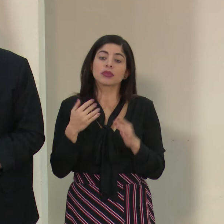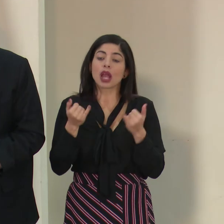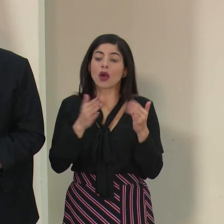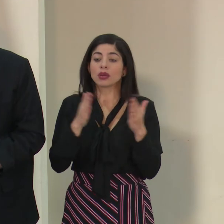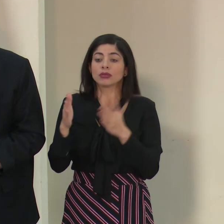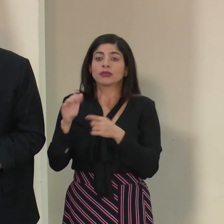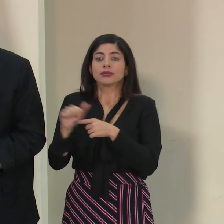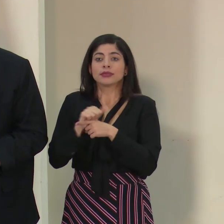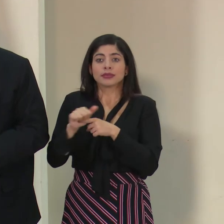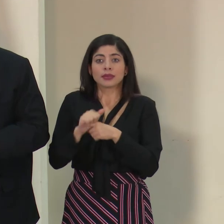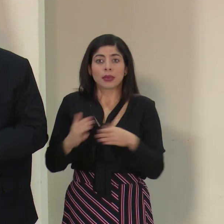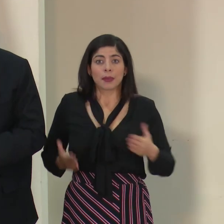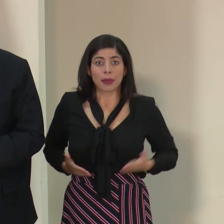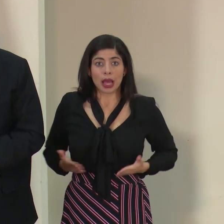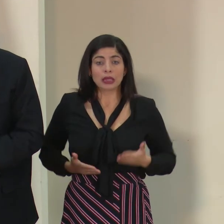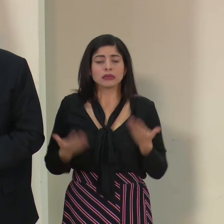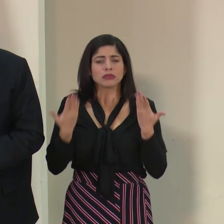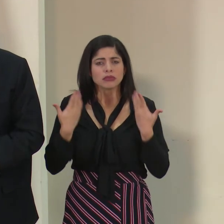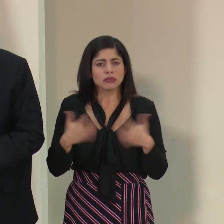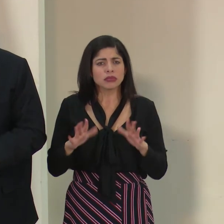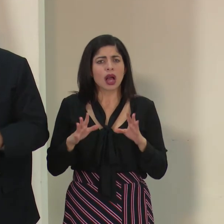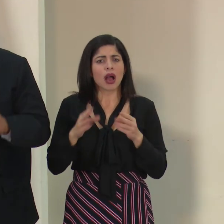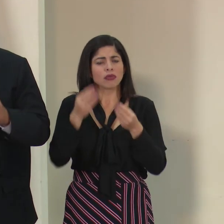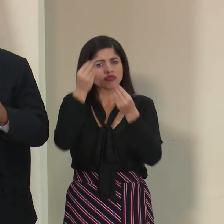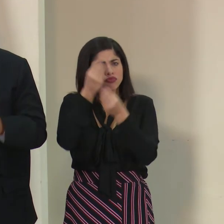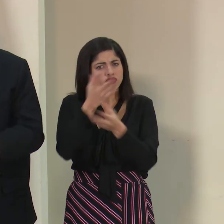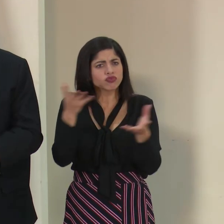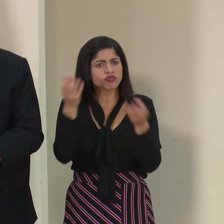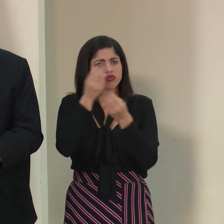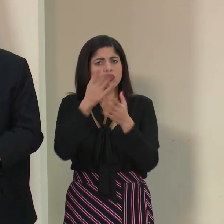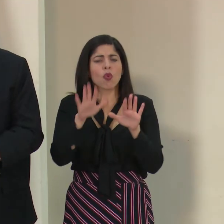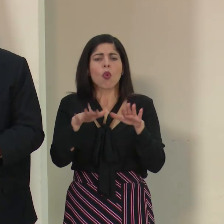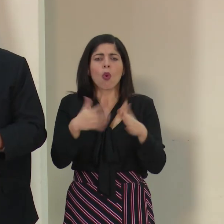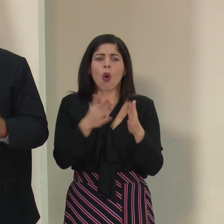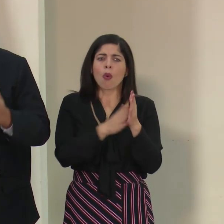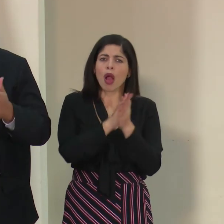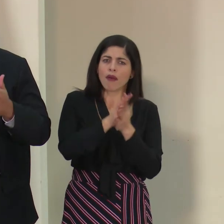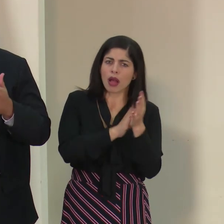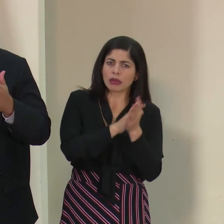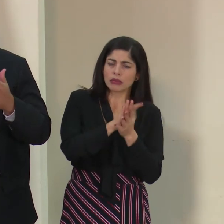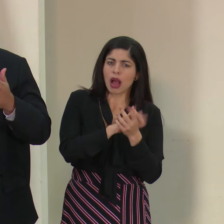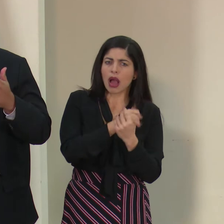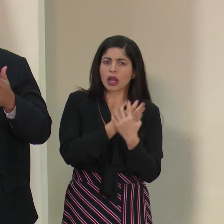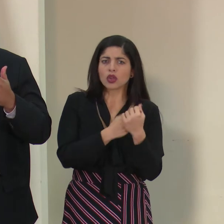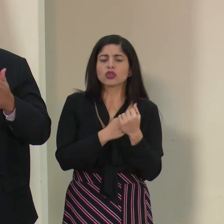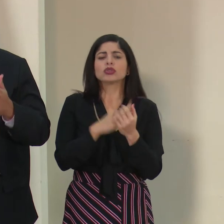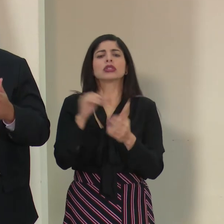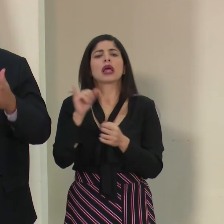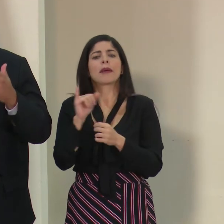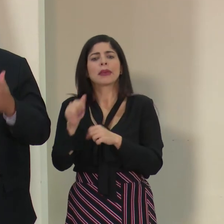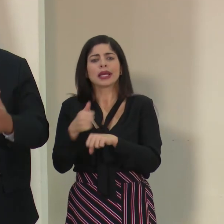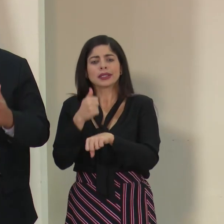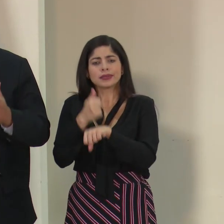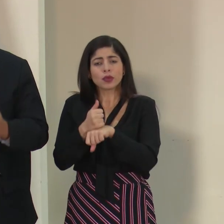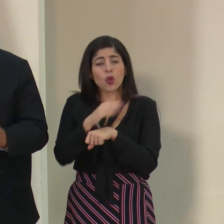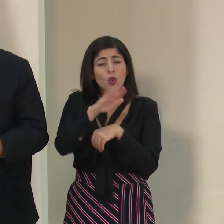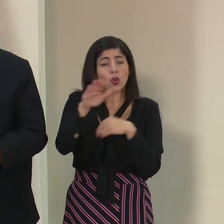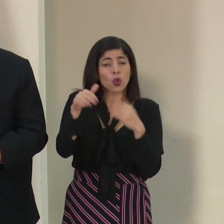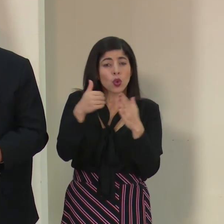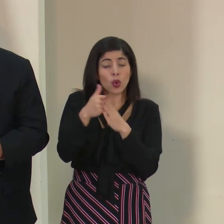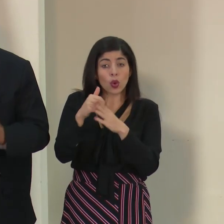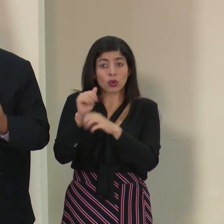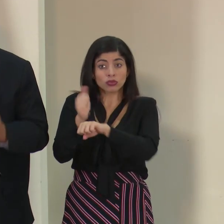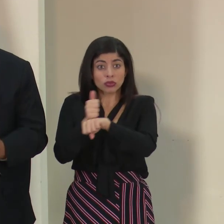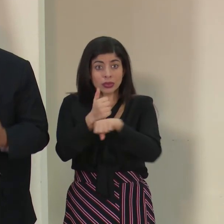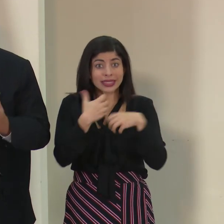la capacitación de los funcionarios, se han emitido lineamientos en cuanto a lavado de manos, se ha emitido un lineamiento para establecer que todos los centros de